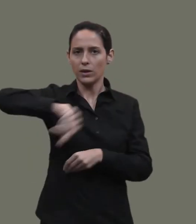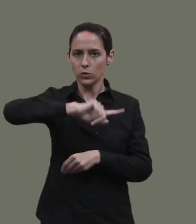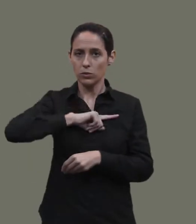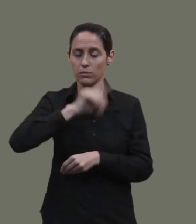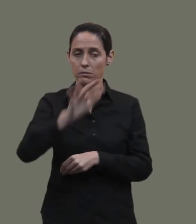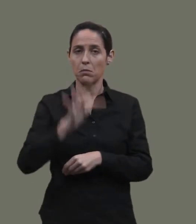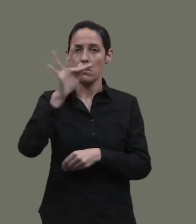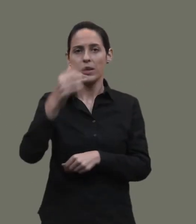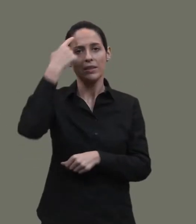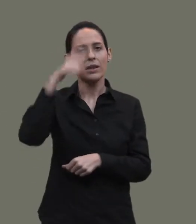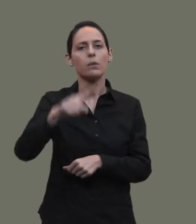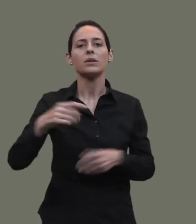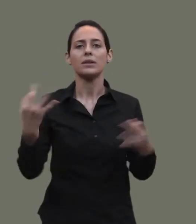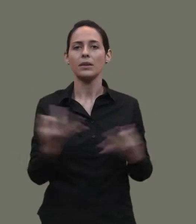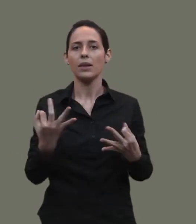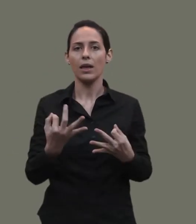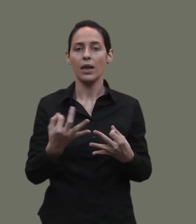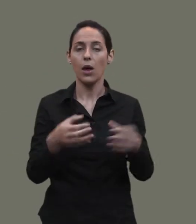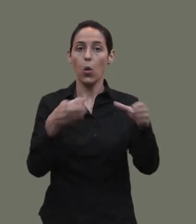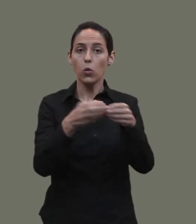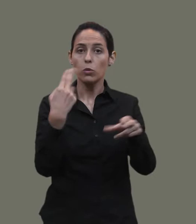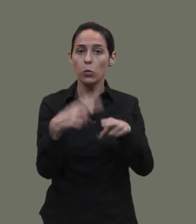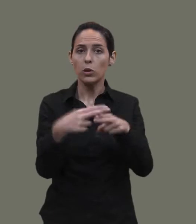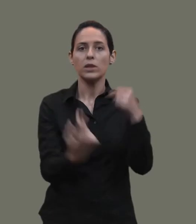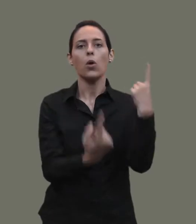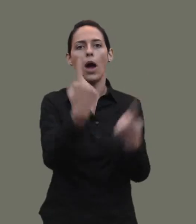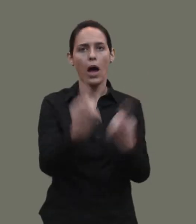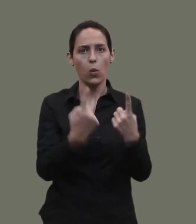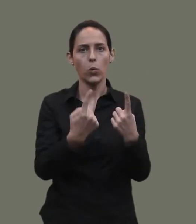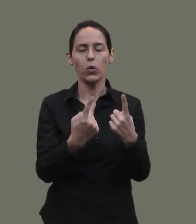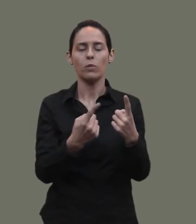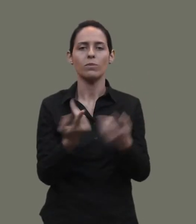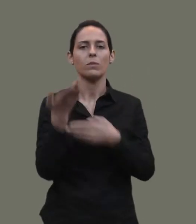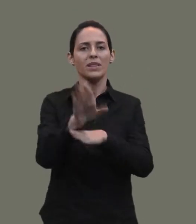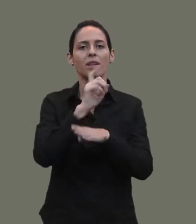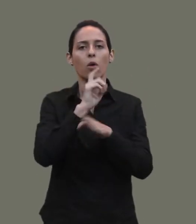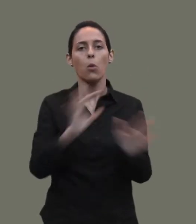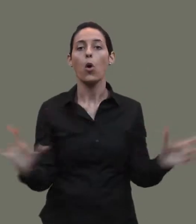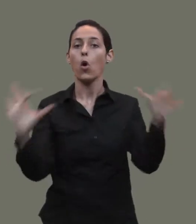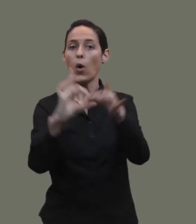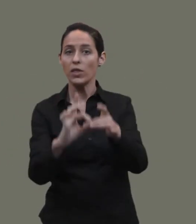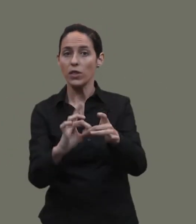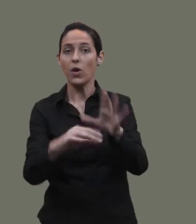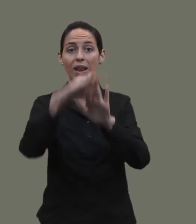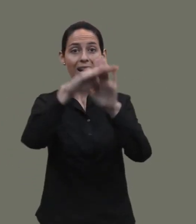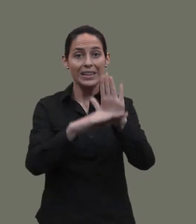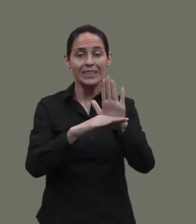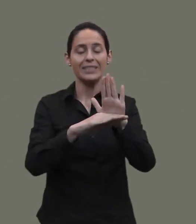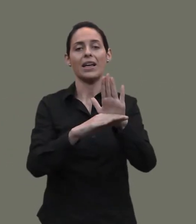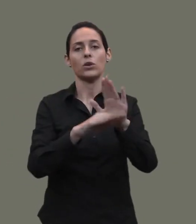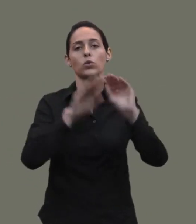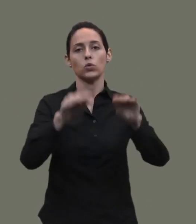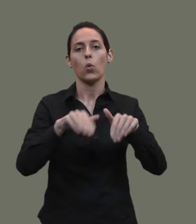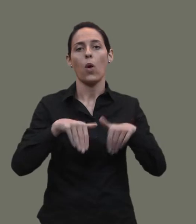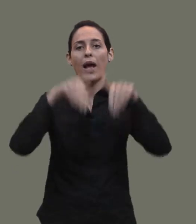Máxime teniendo en cuenta, como ya saben, que algunas de esas formaciones concurren en coalición con listas formadas por candidatos de los